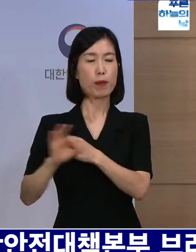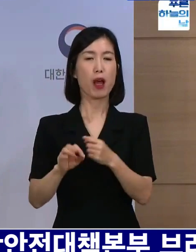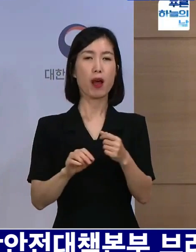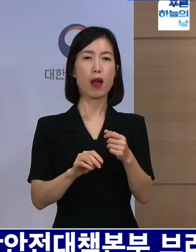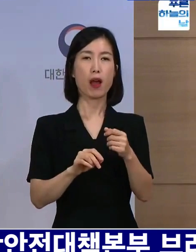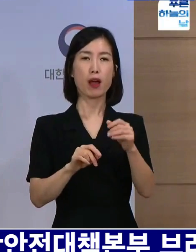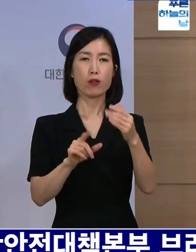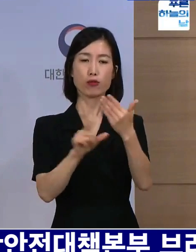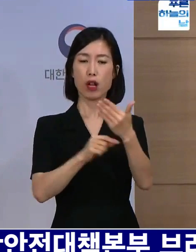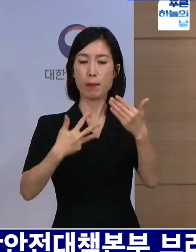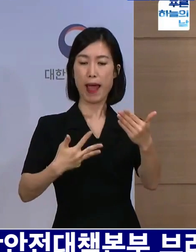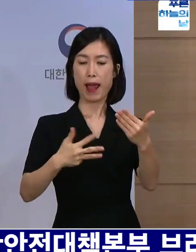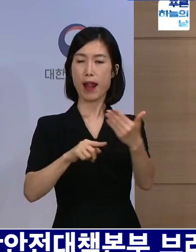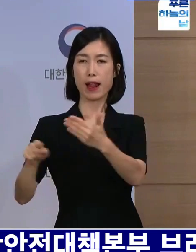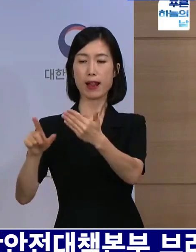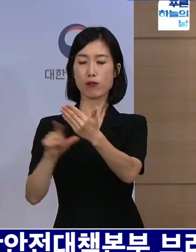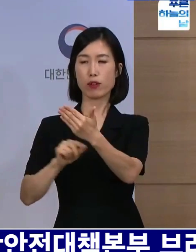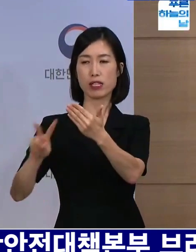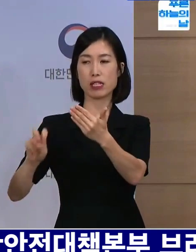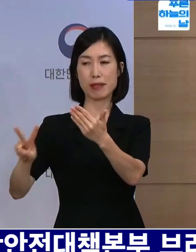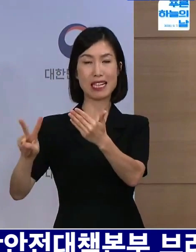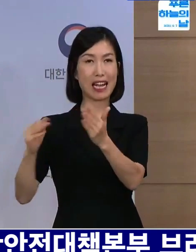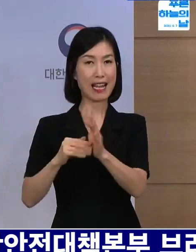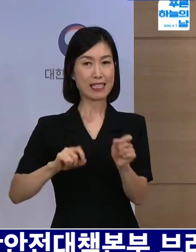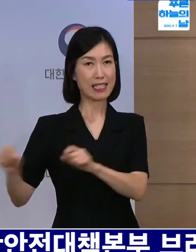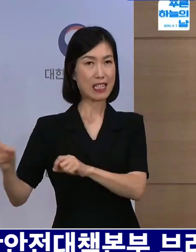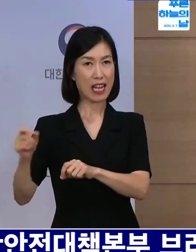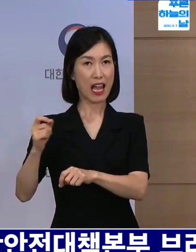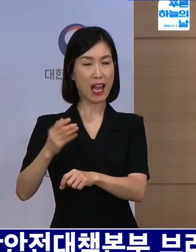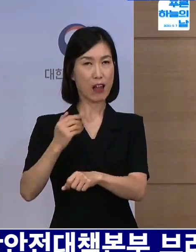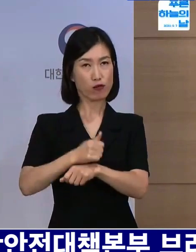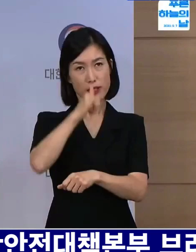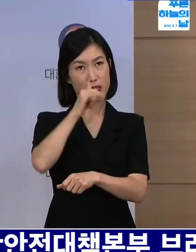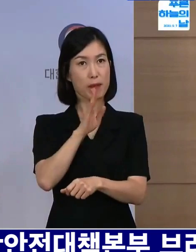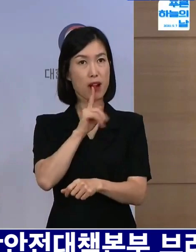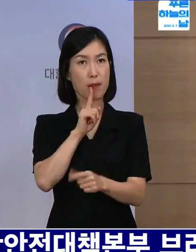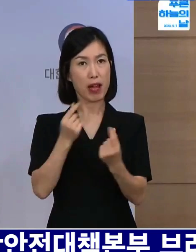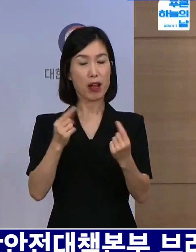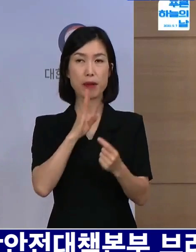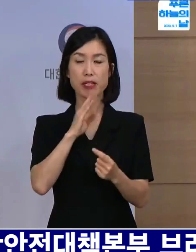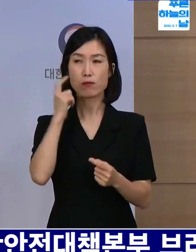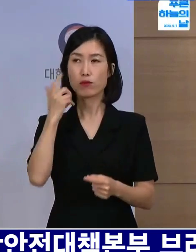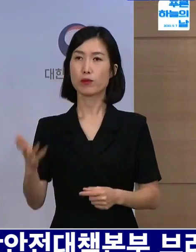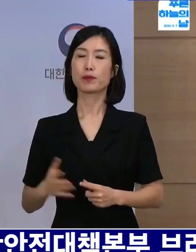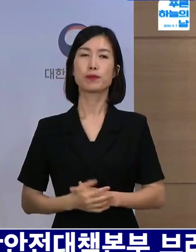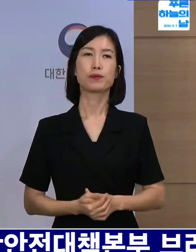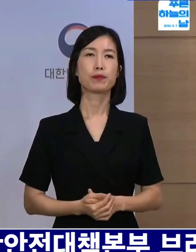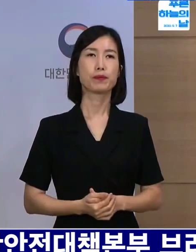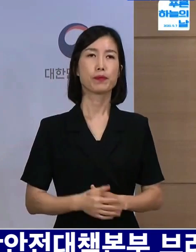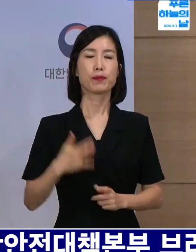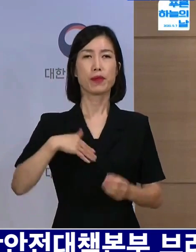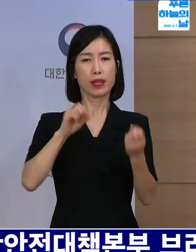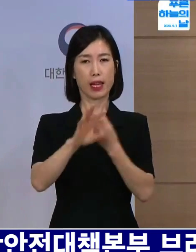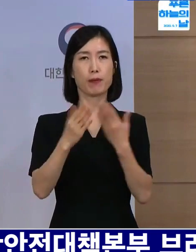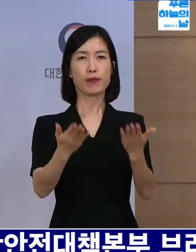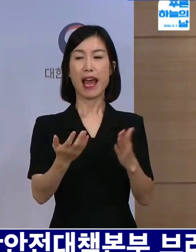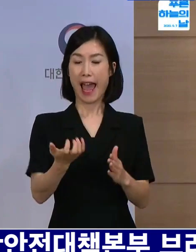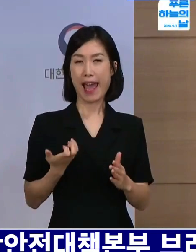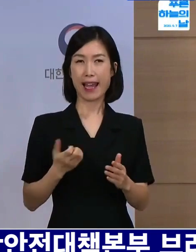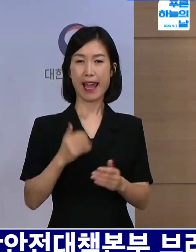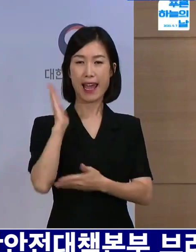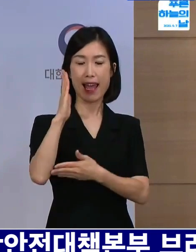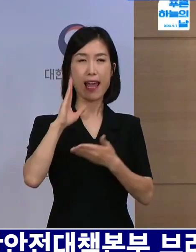22일로 연기될 수 있다는 것인지 궁금합니다. 예, 브리핑문에서 발표해